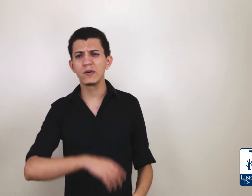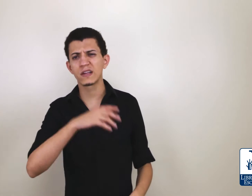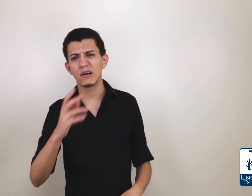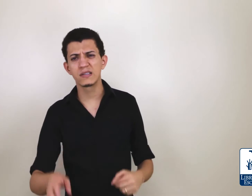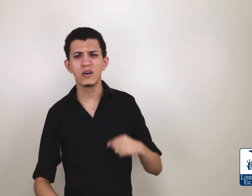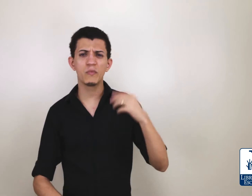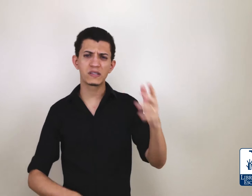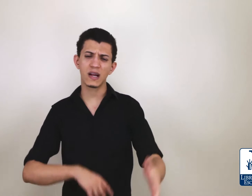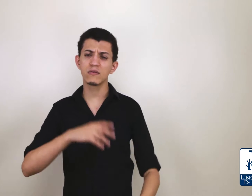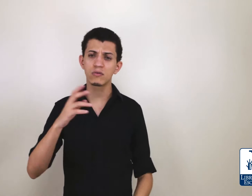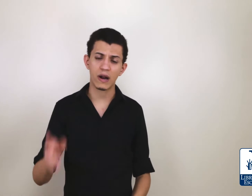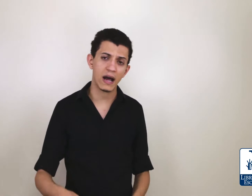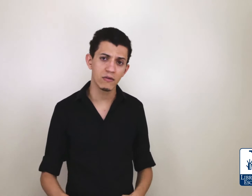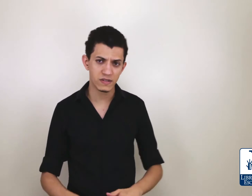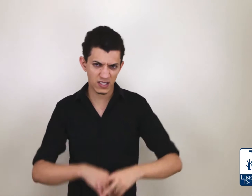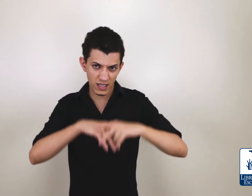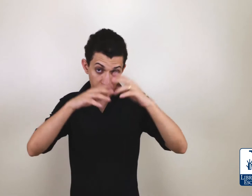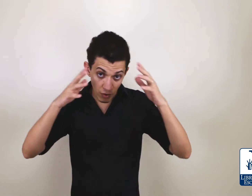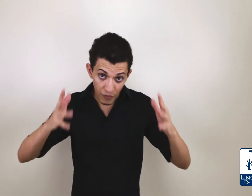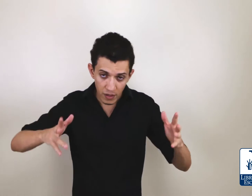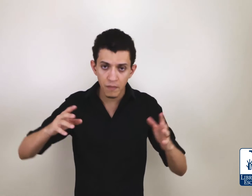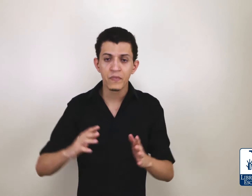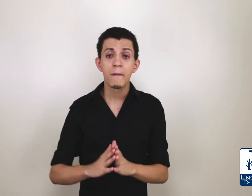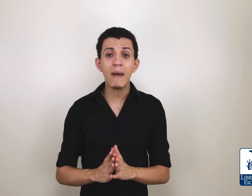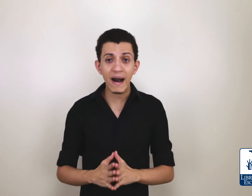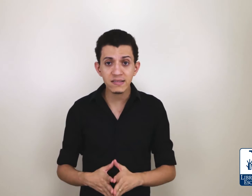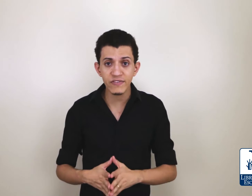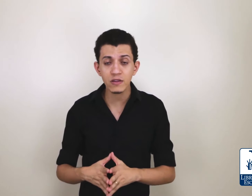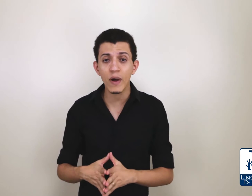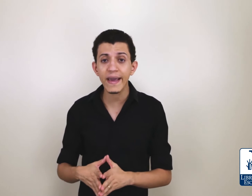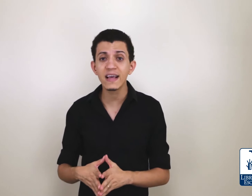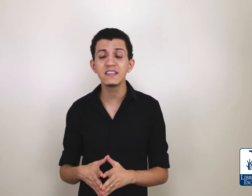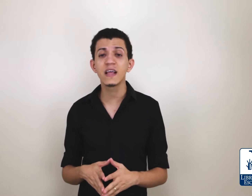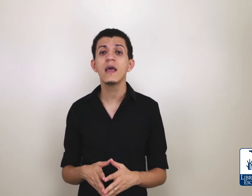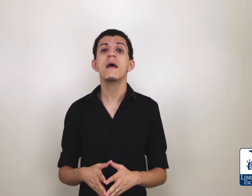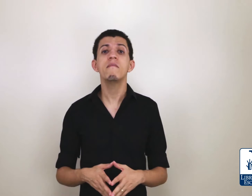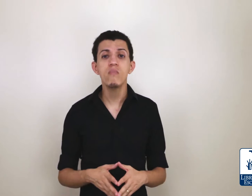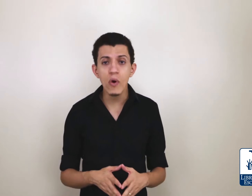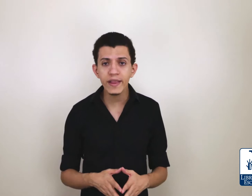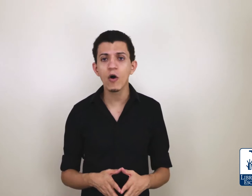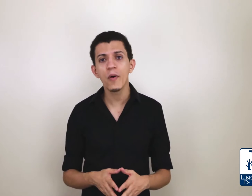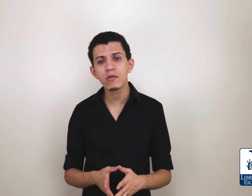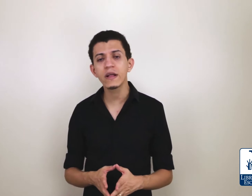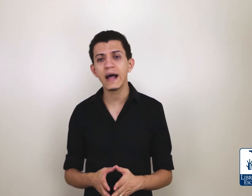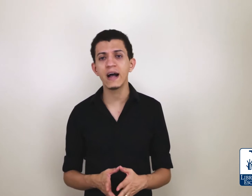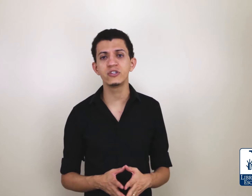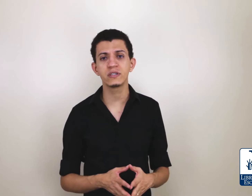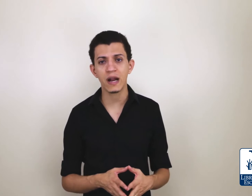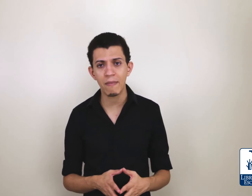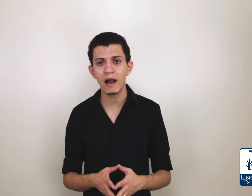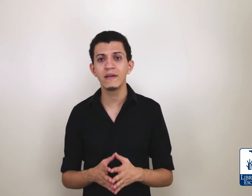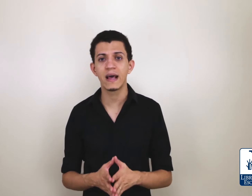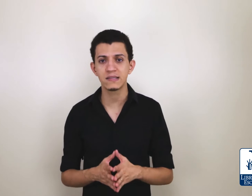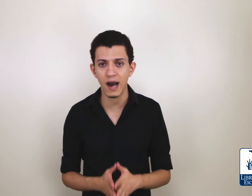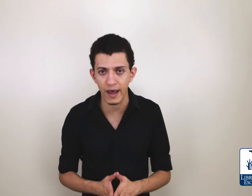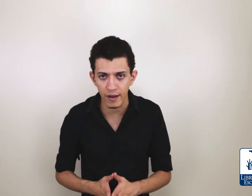pós-graduação, no mestrado, no doutorado, vocês já devem ter ouvido, mas fato é que existem muita oportunidade de trabalho nessa área.